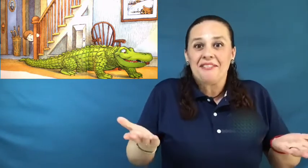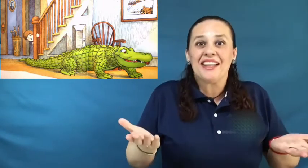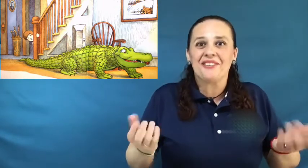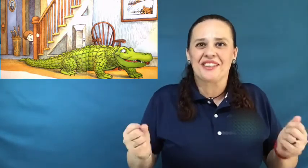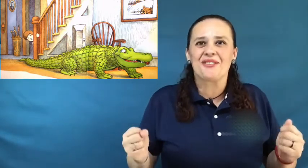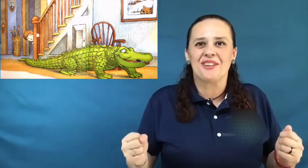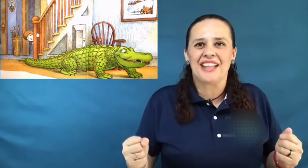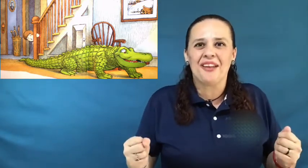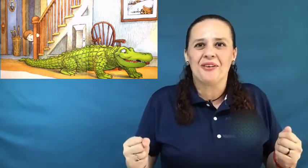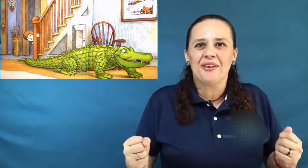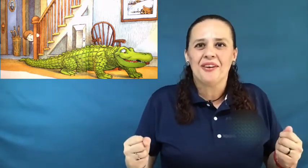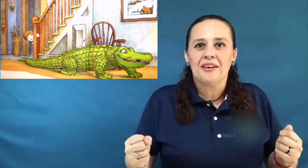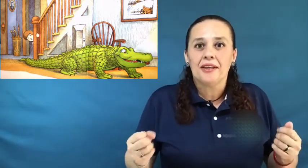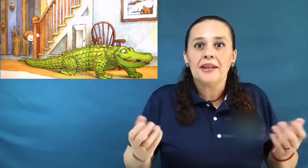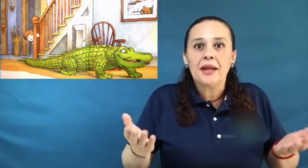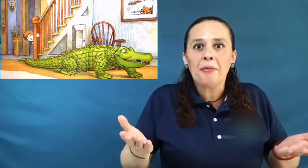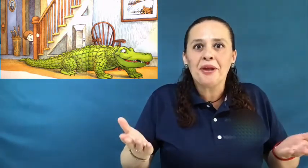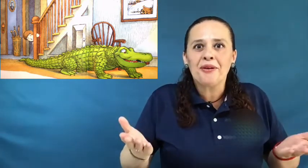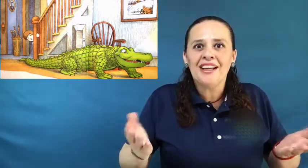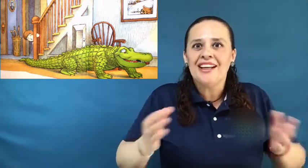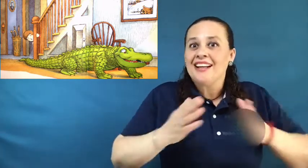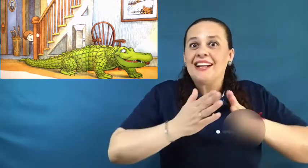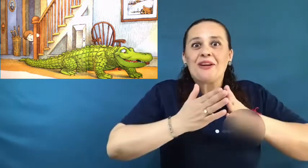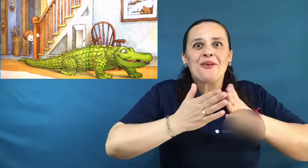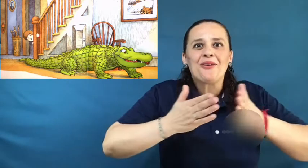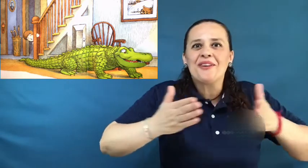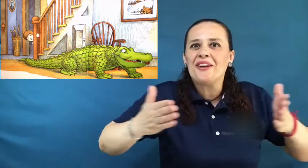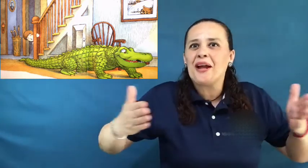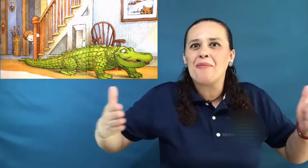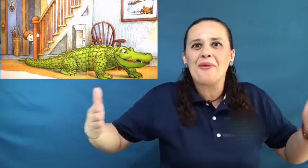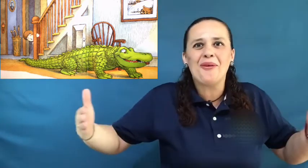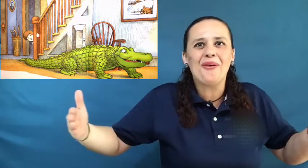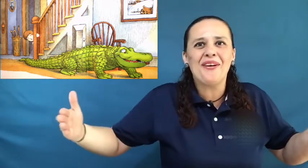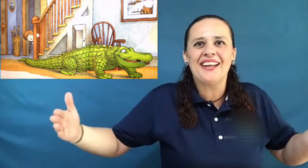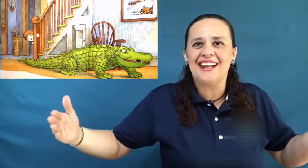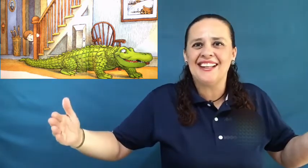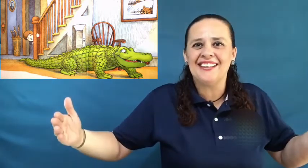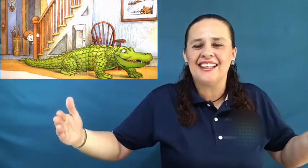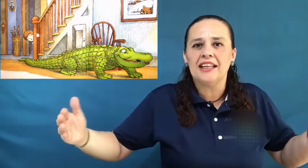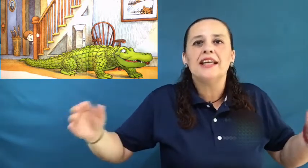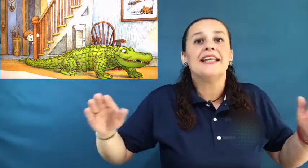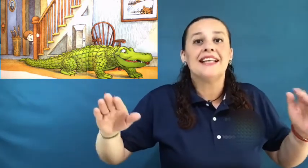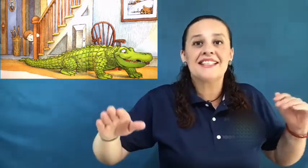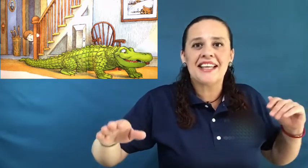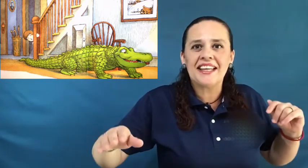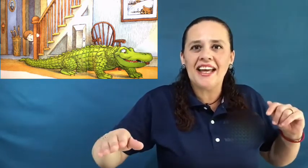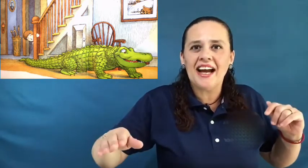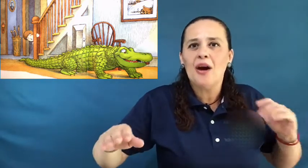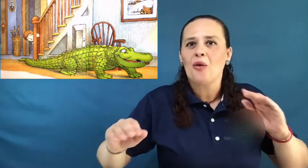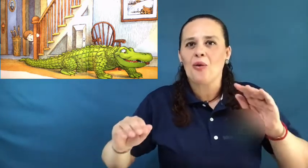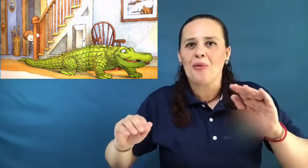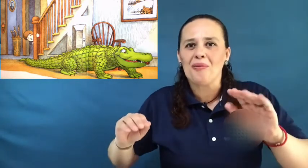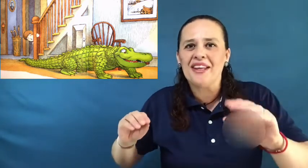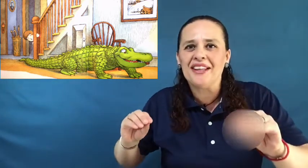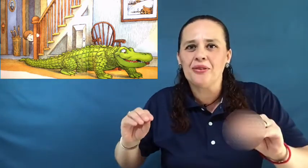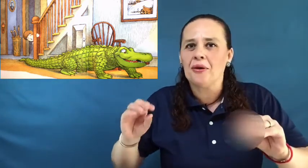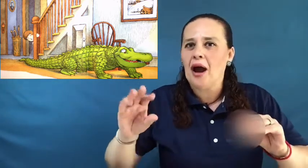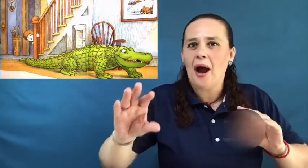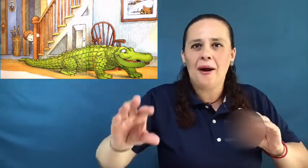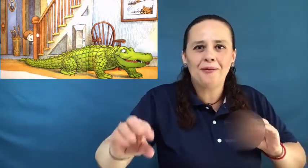dando resultado. Y ya vieron, el cocodrilo era muy grande y él seguía comiendo. ¡Am!